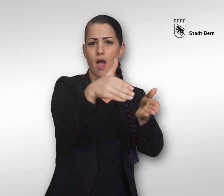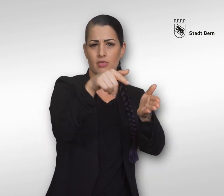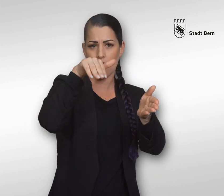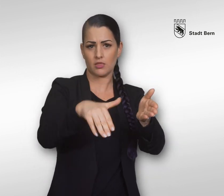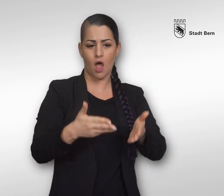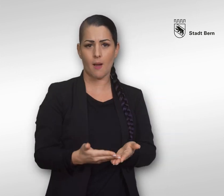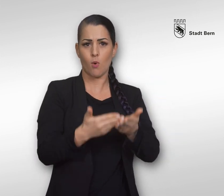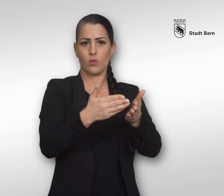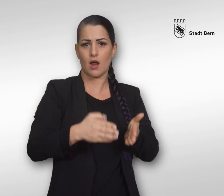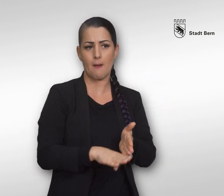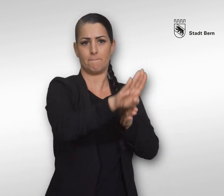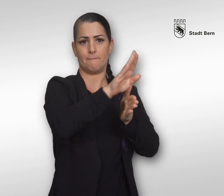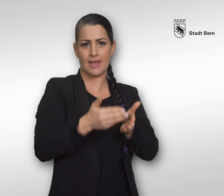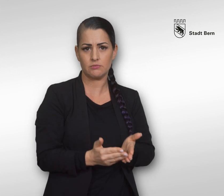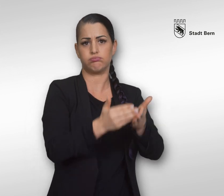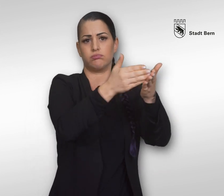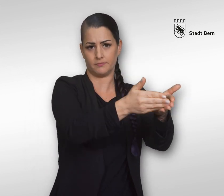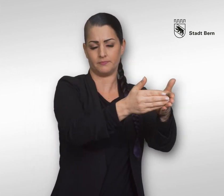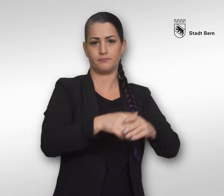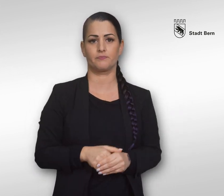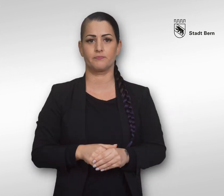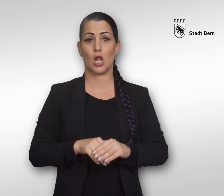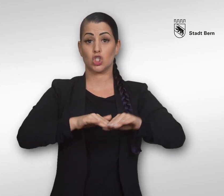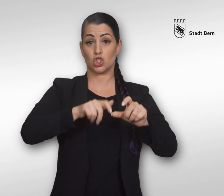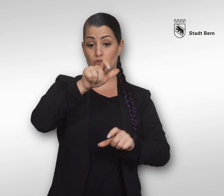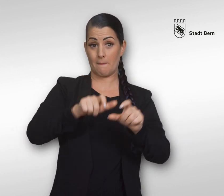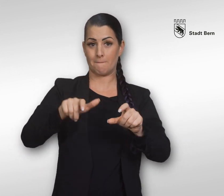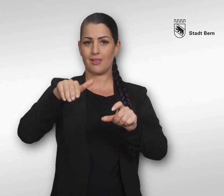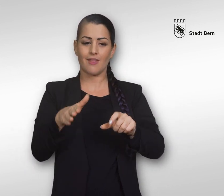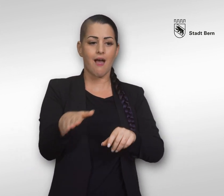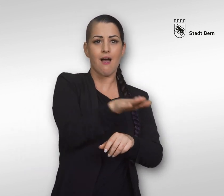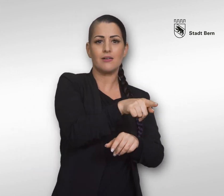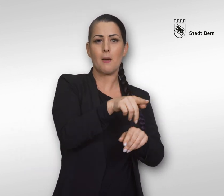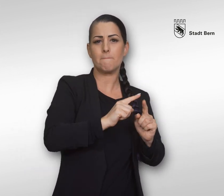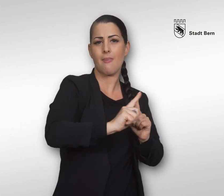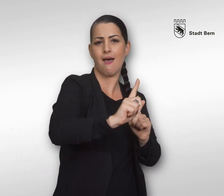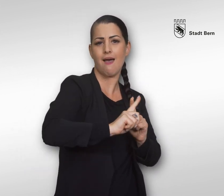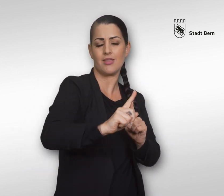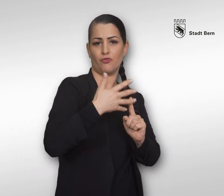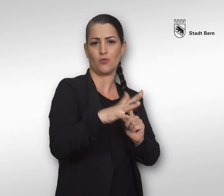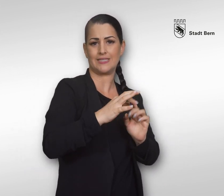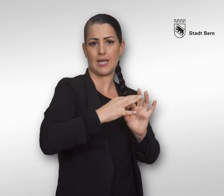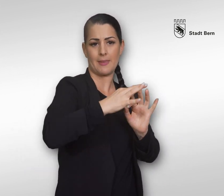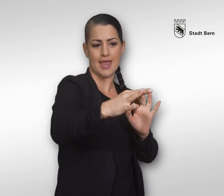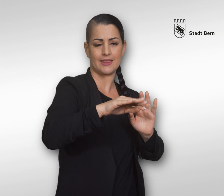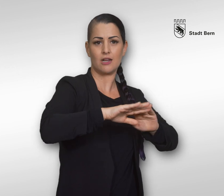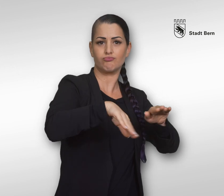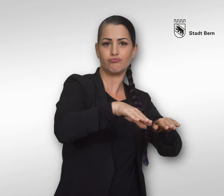gibt es nach dem Bubakanal eine Bootsrampe. Schwimmerinnen und Schwimmer ziehen ihre Bahnen im 50-Meter-Becken,